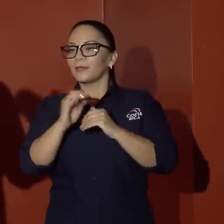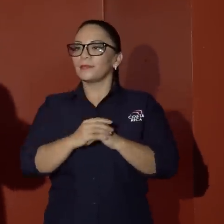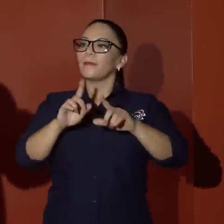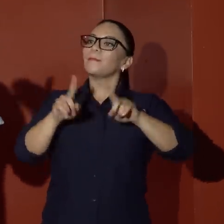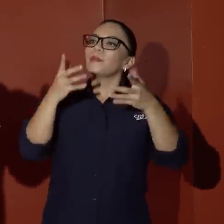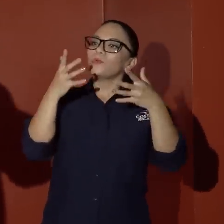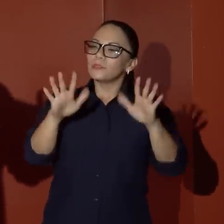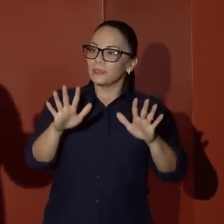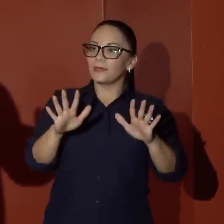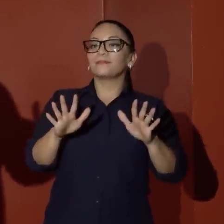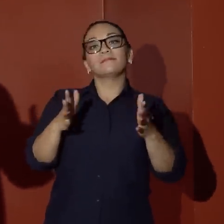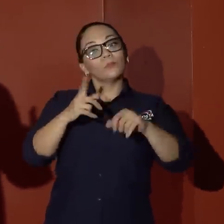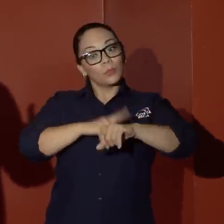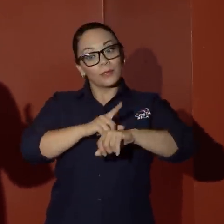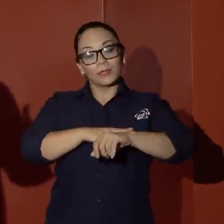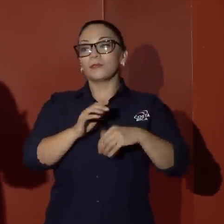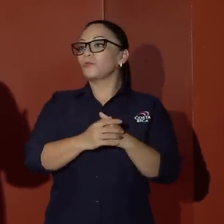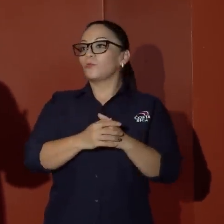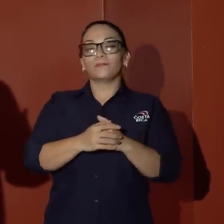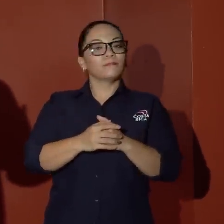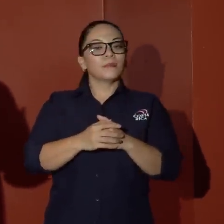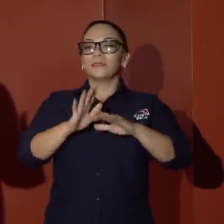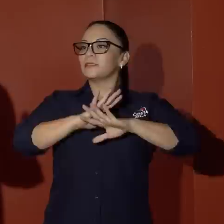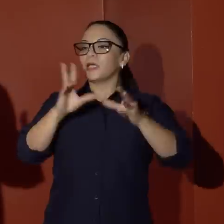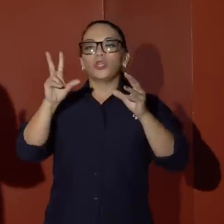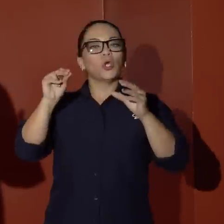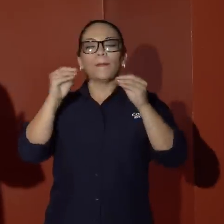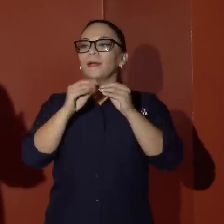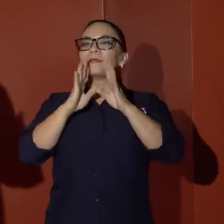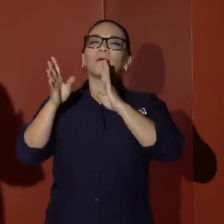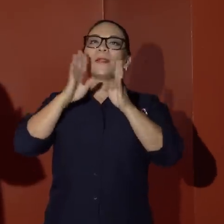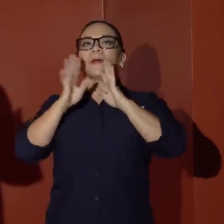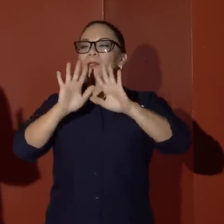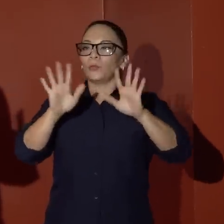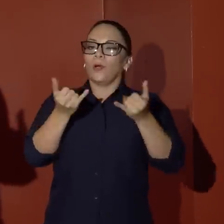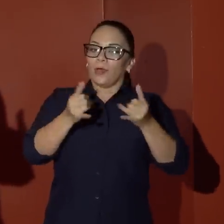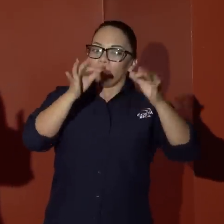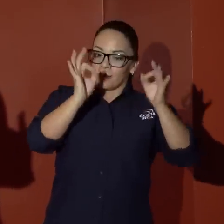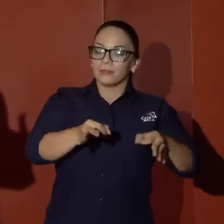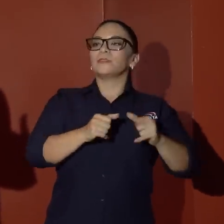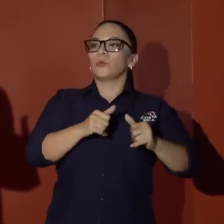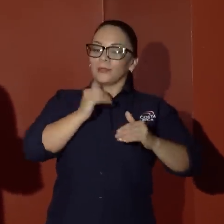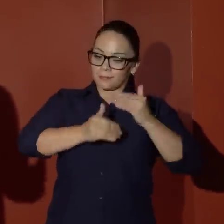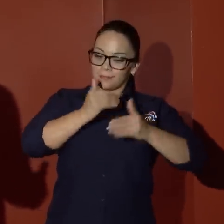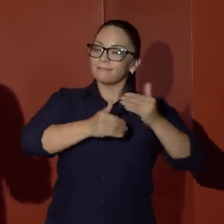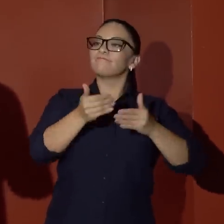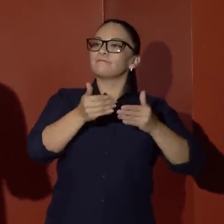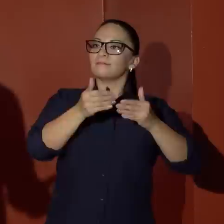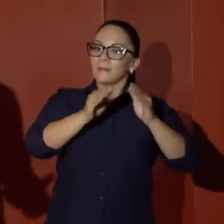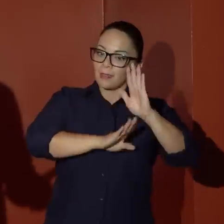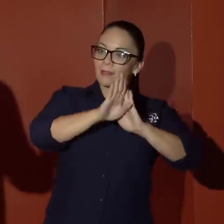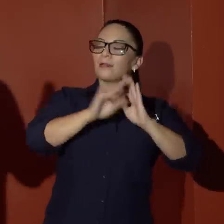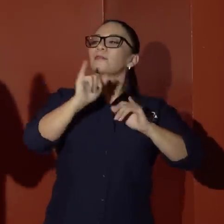Pero ya era hora de dejar de hablar, tomar la decisión y movernos hacia adelante como una